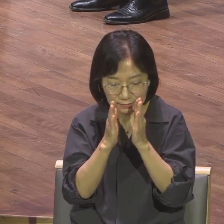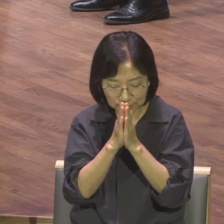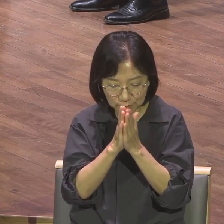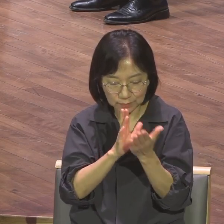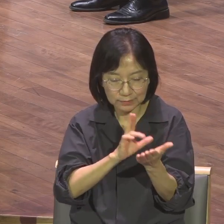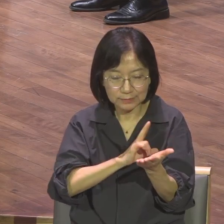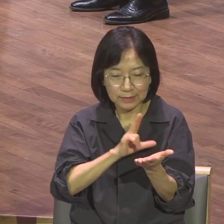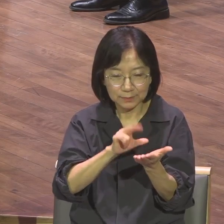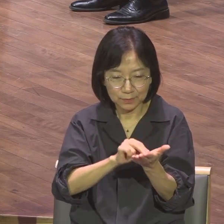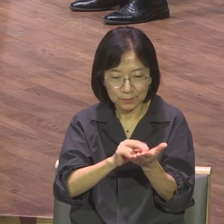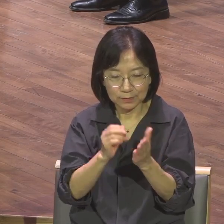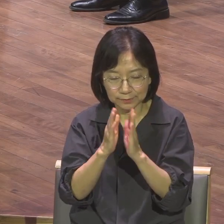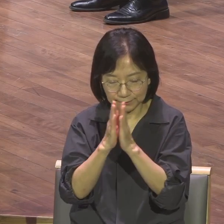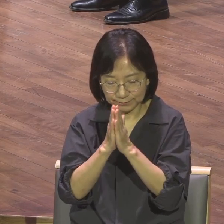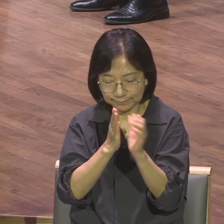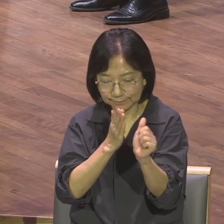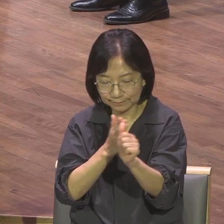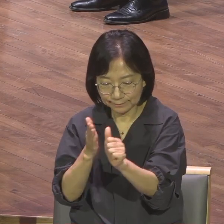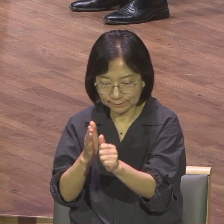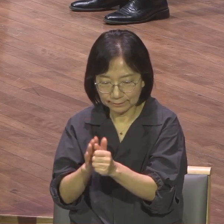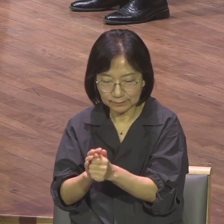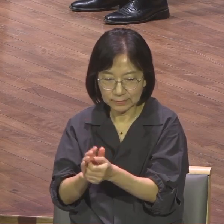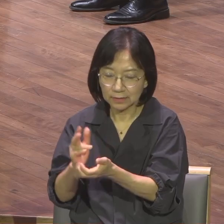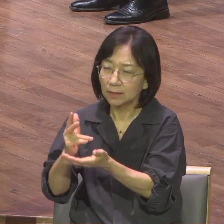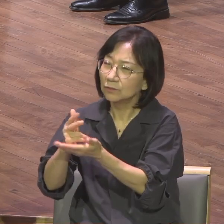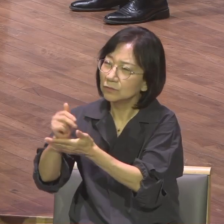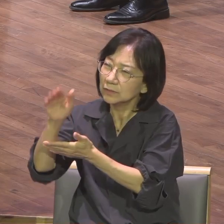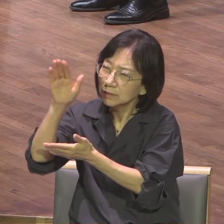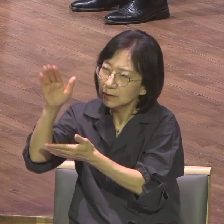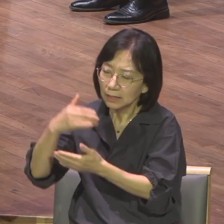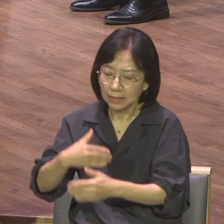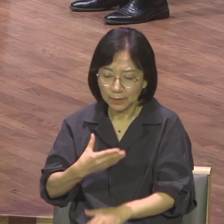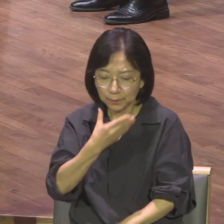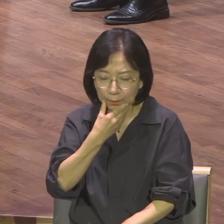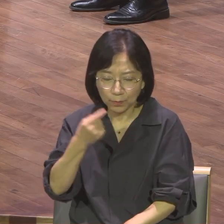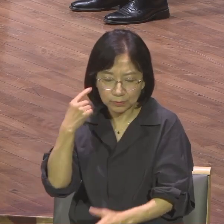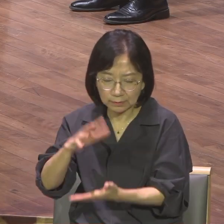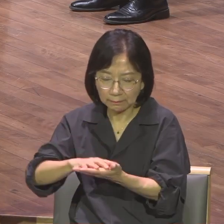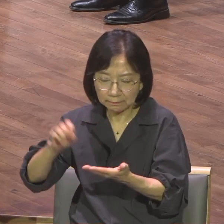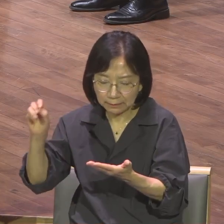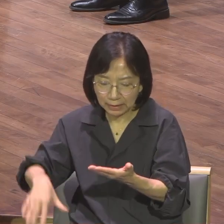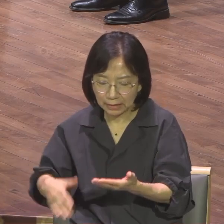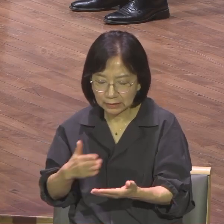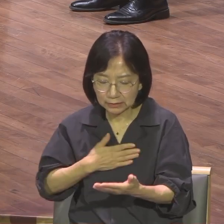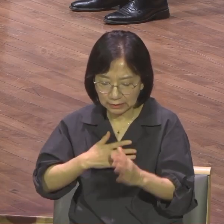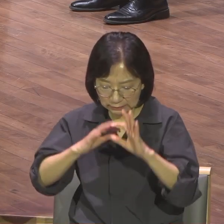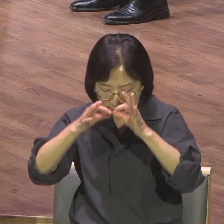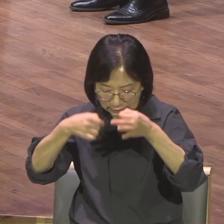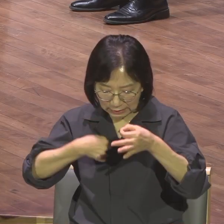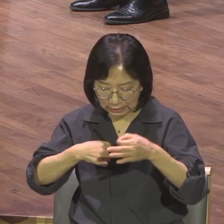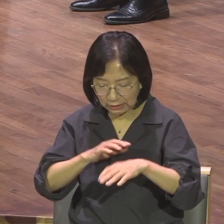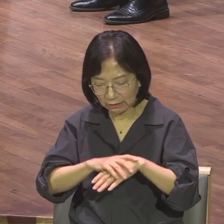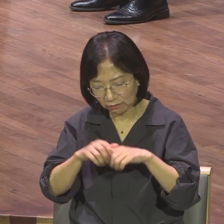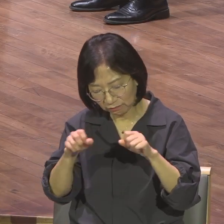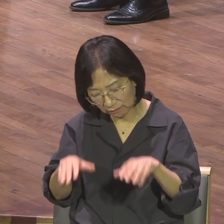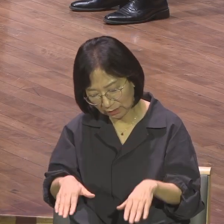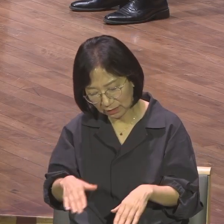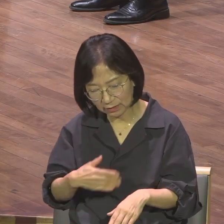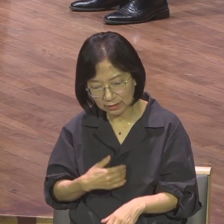주시옵소서 나는 나는 아무것도 아닙니다 정말 복음 아니면 나의 가정 나의 후대 나의 미래 나의 모든